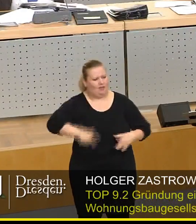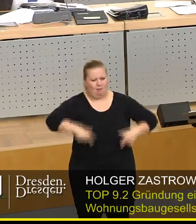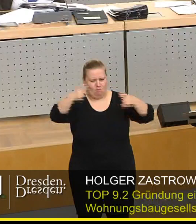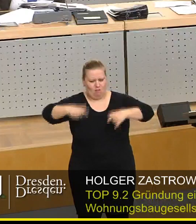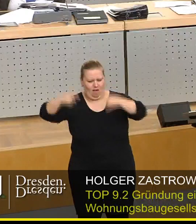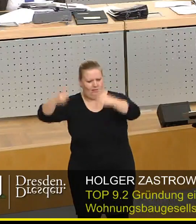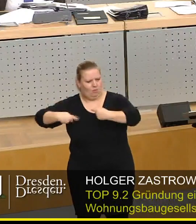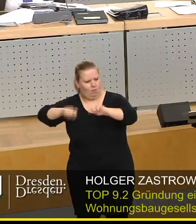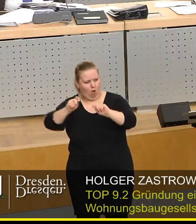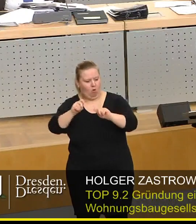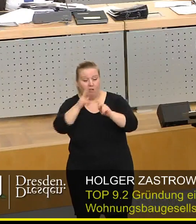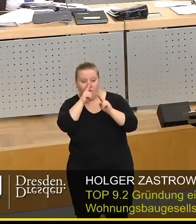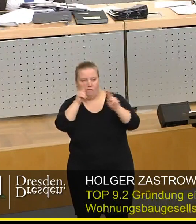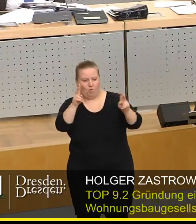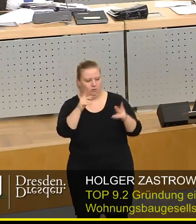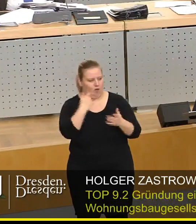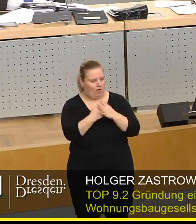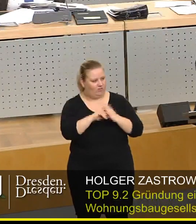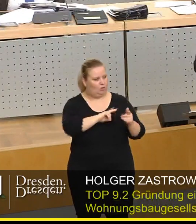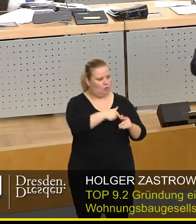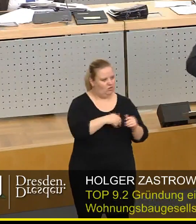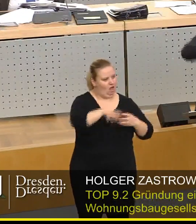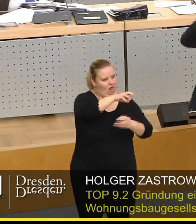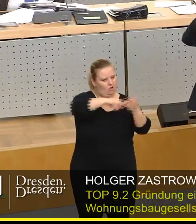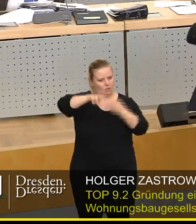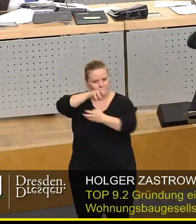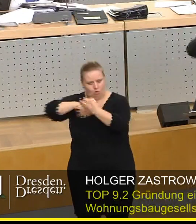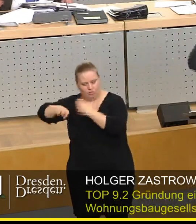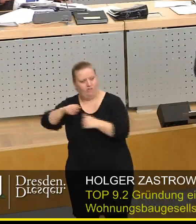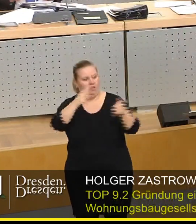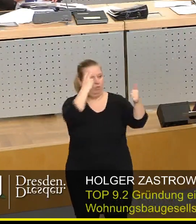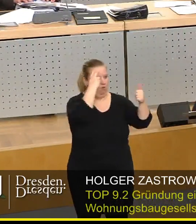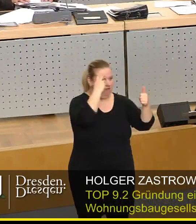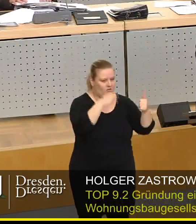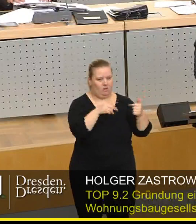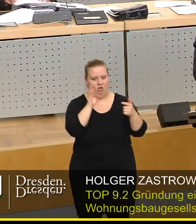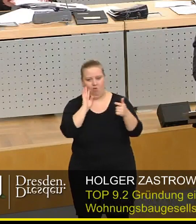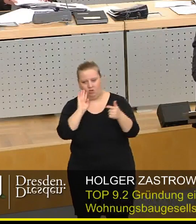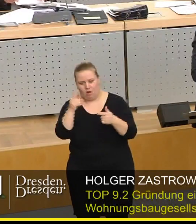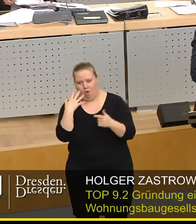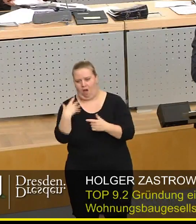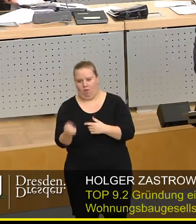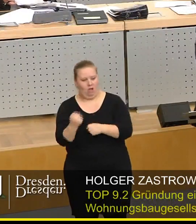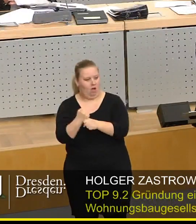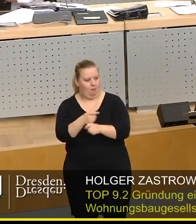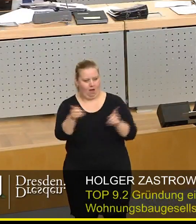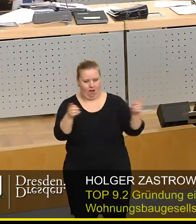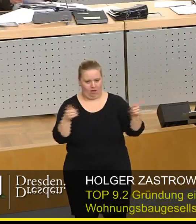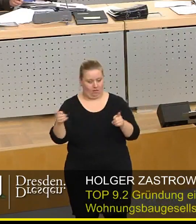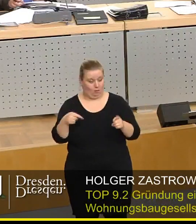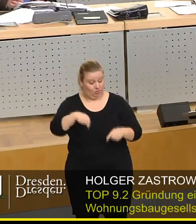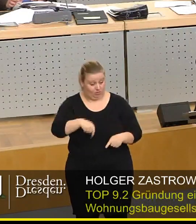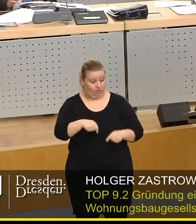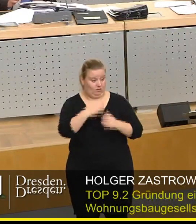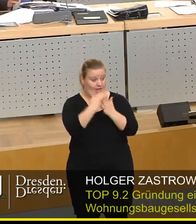sehr sorgsam darauf geachtet, dass es sozial durchmüscht ist, dass der Professor dort wohnt, wie auch der einfache Arbeiter dort wohnt. Diesen